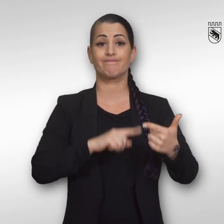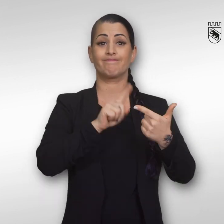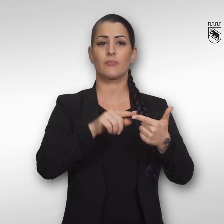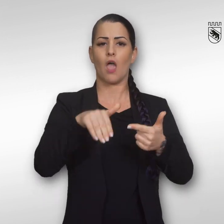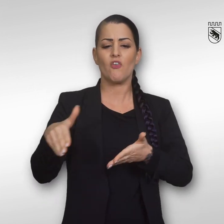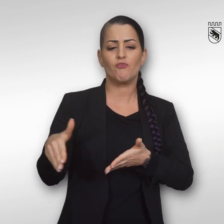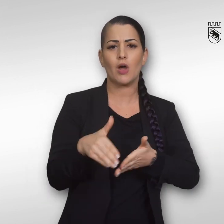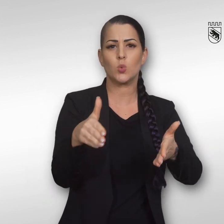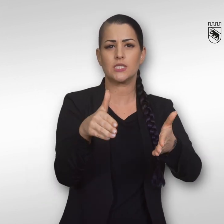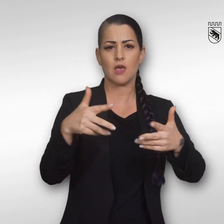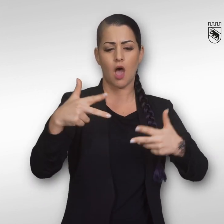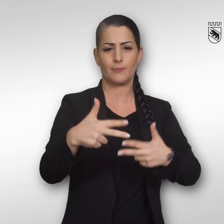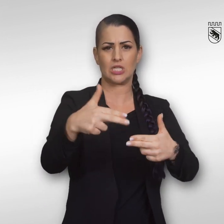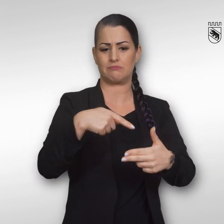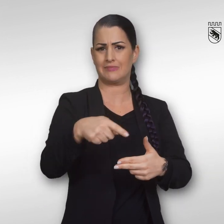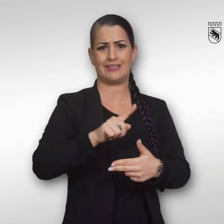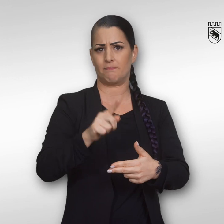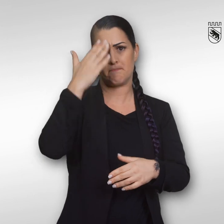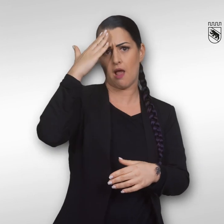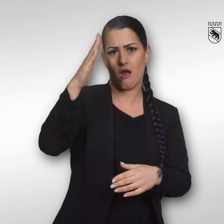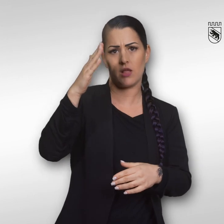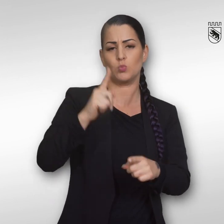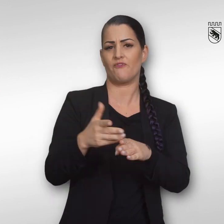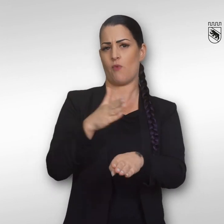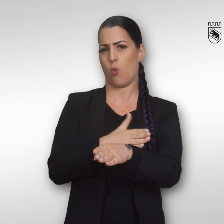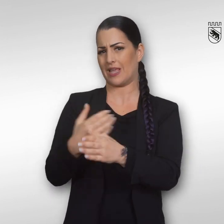Unbekannte Flussabschnitte müssen vor der Fahrt zuerst erkundet werden.